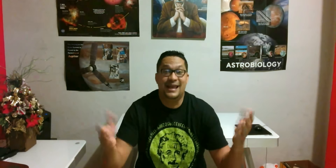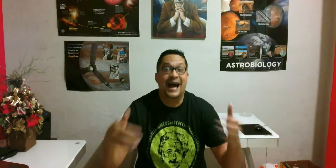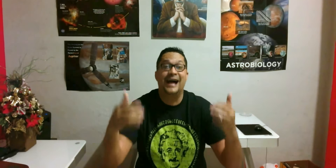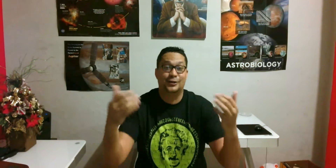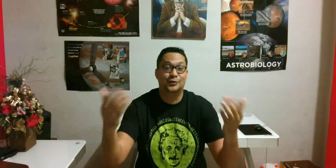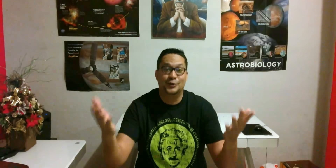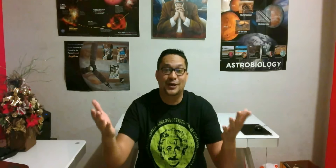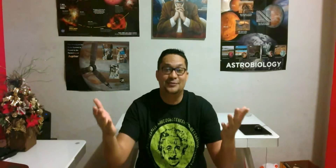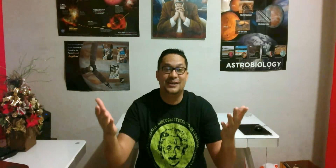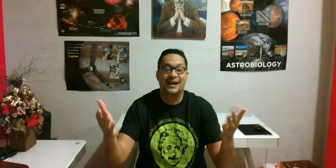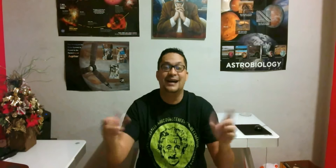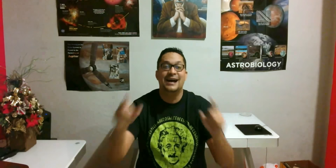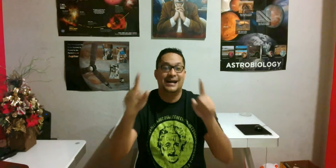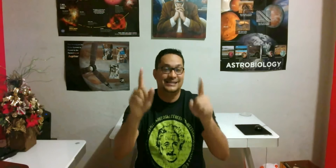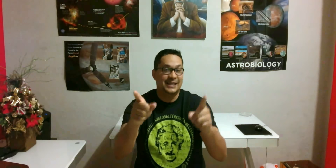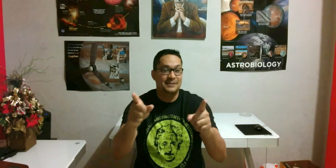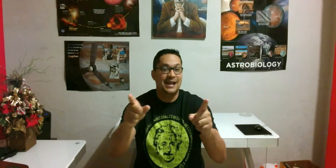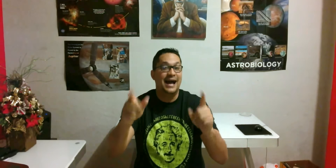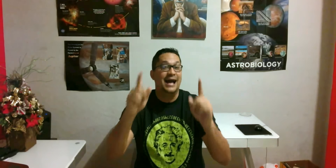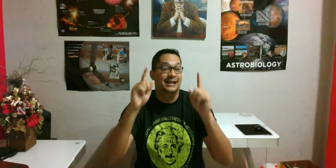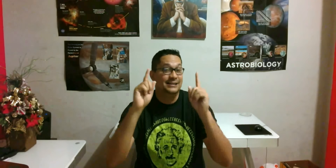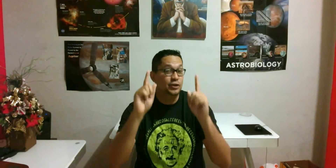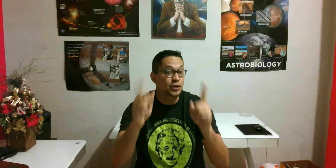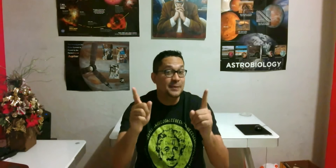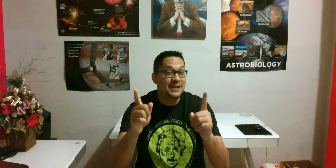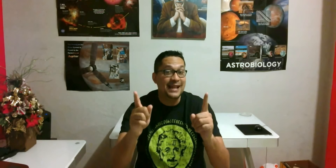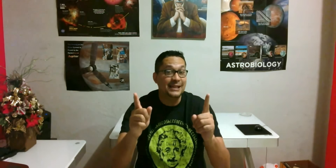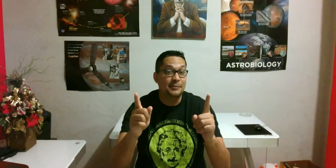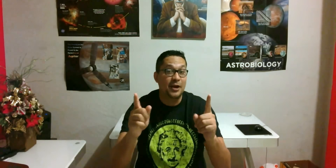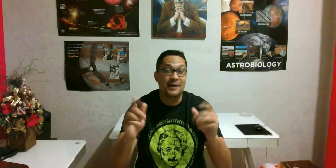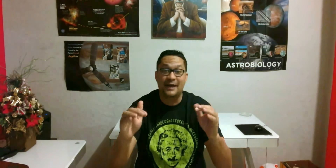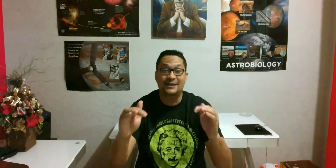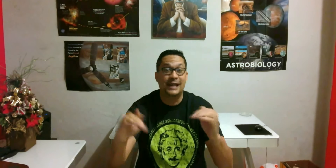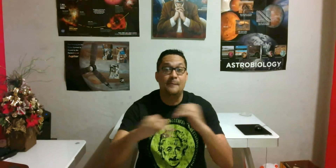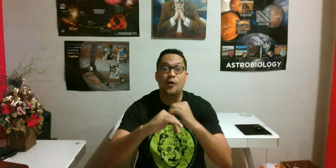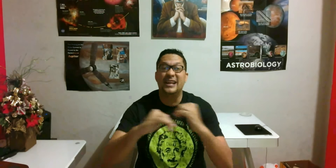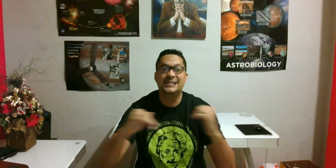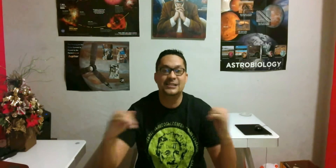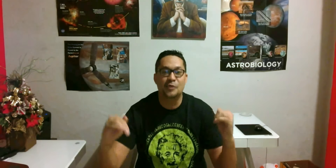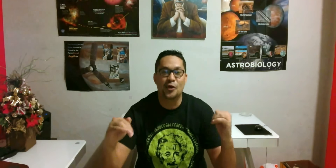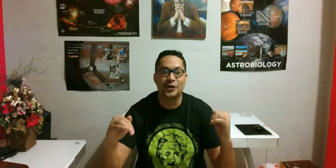astrofotografía. Así que mira, no te pierdas este programa que va a estar buenísimo hoy.